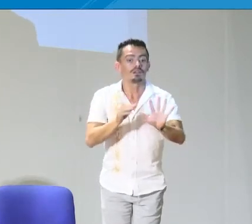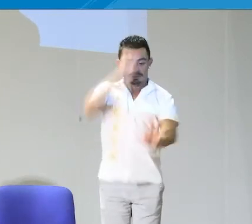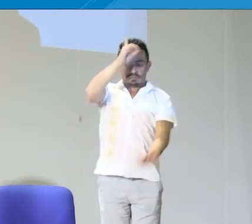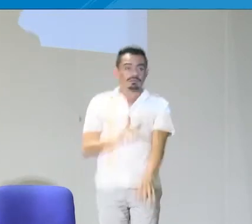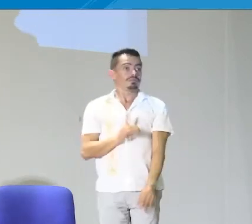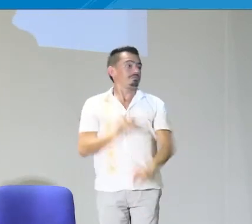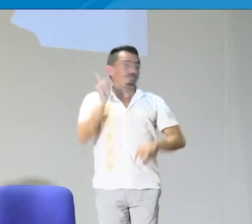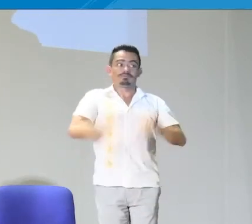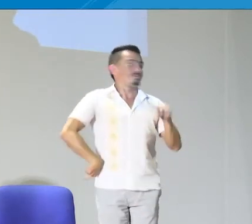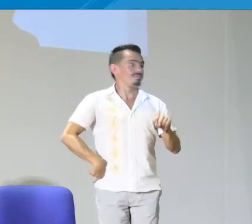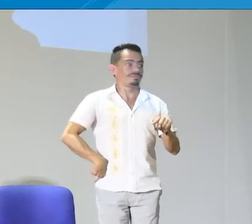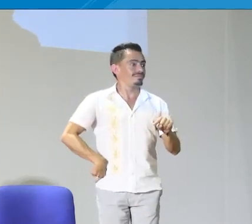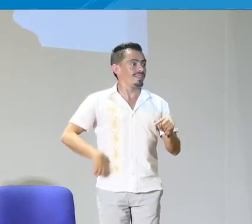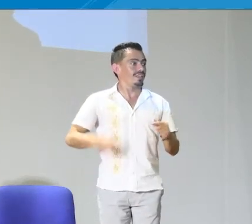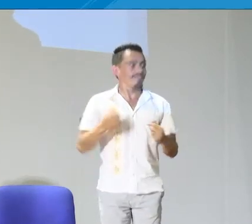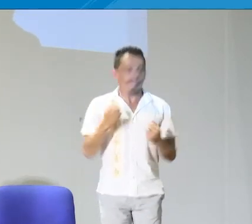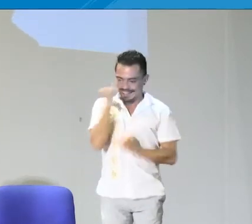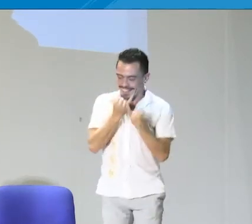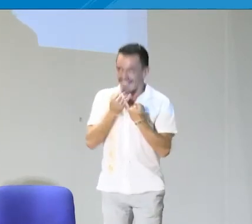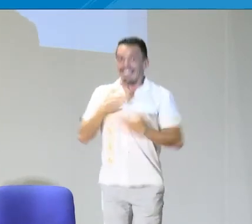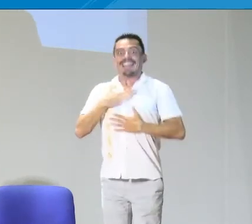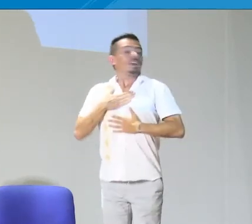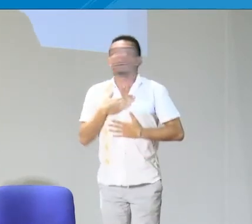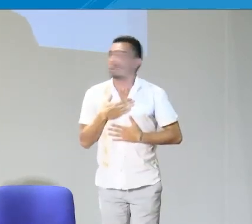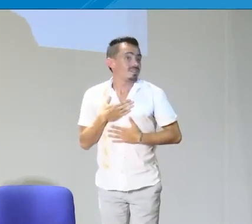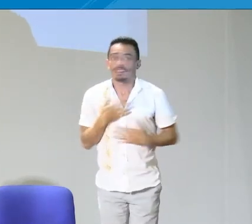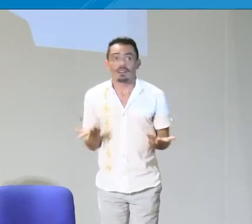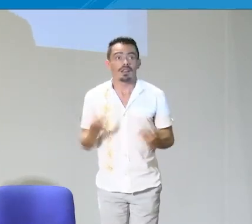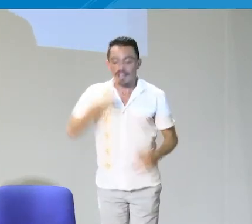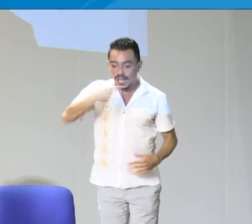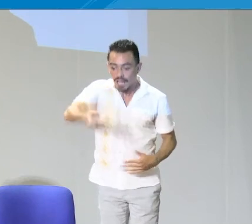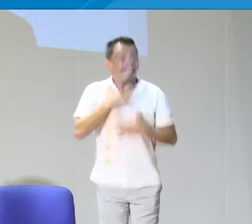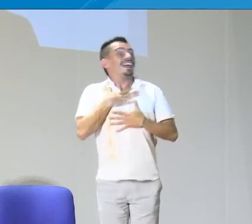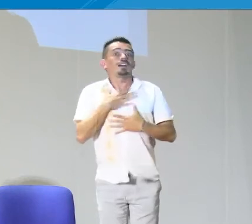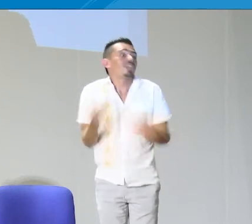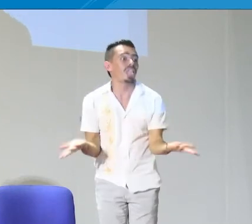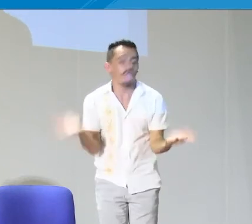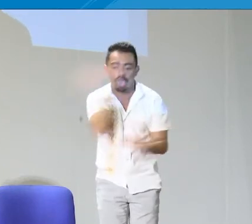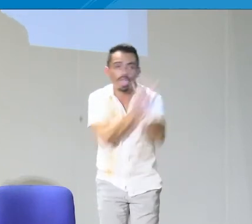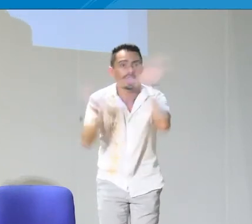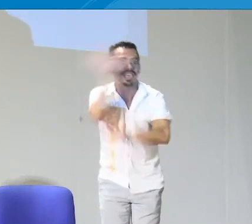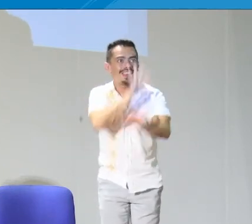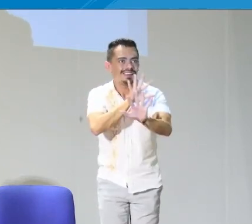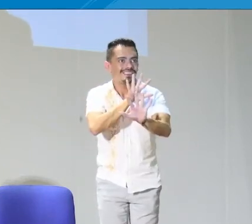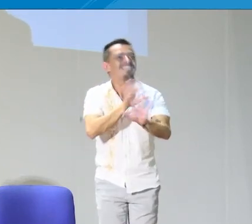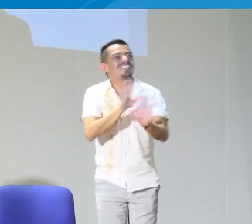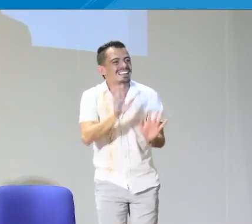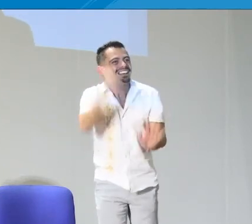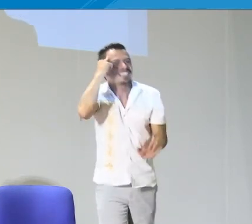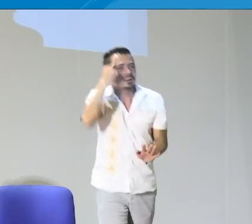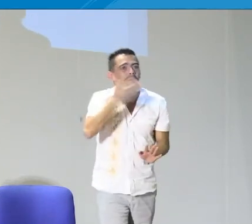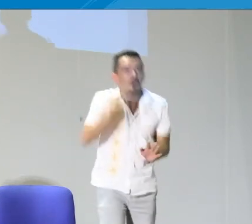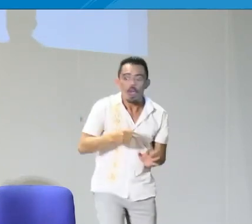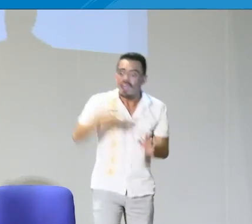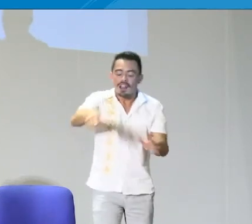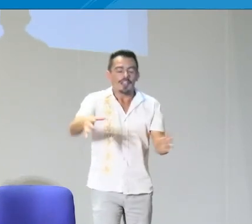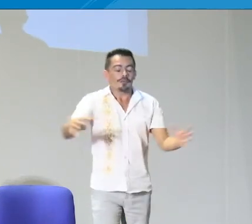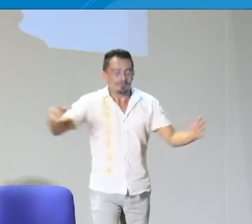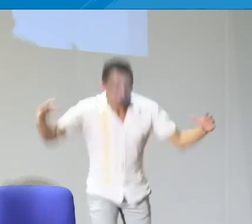de formación, sino más bien hablar en lengua de señas porque precisamente la lengua de señas como primera lengua es la que les va a permitir evitar